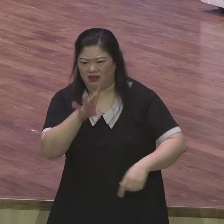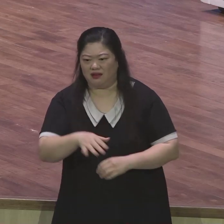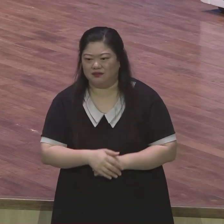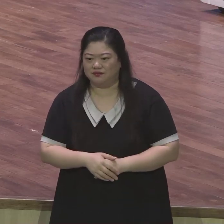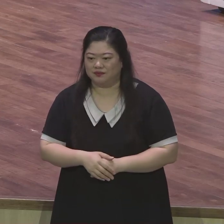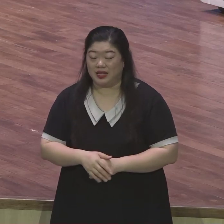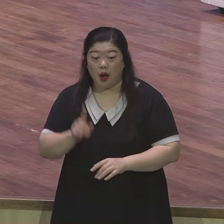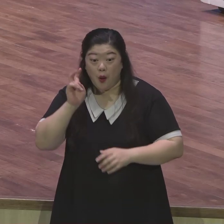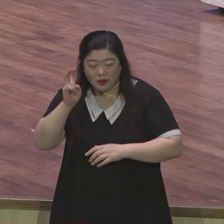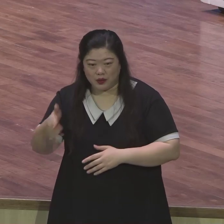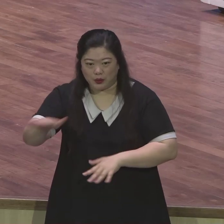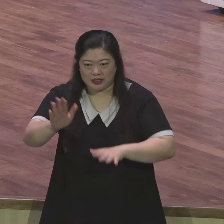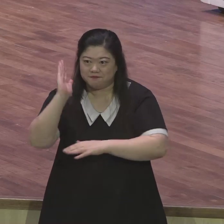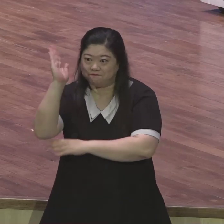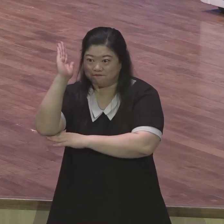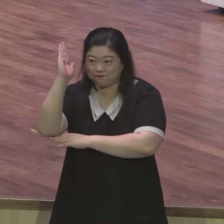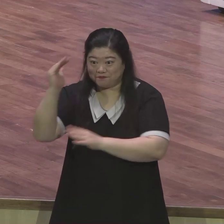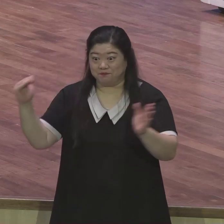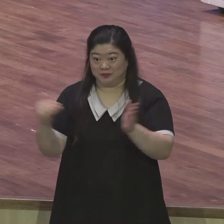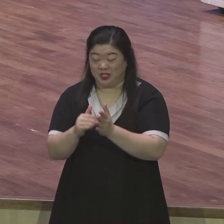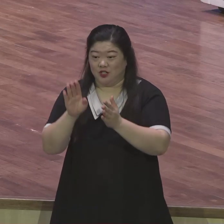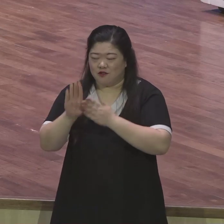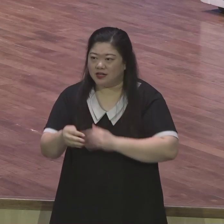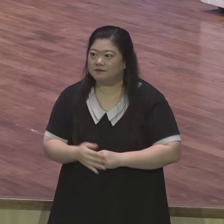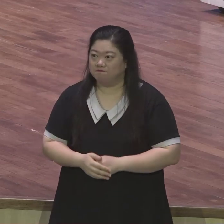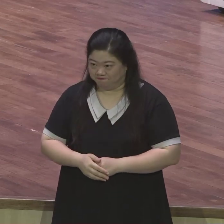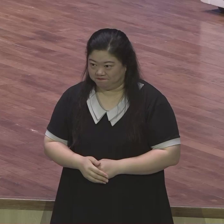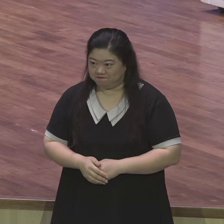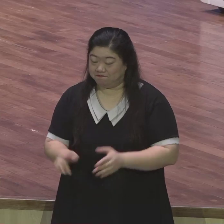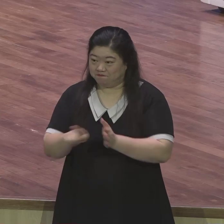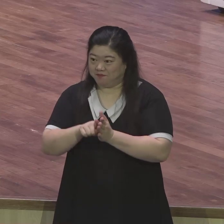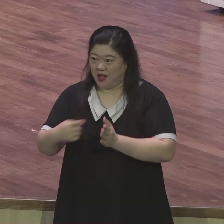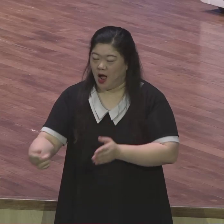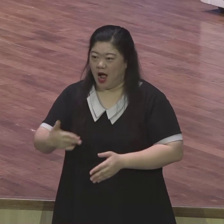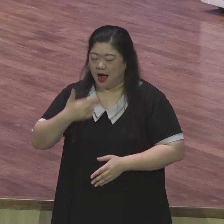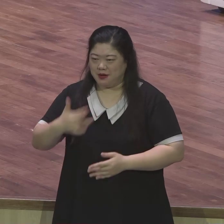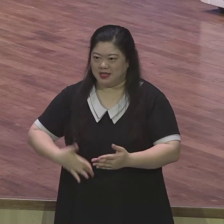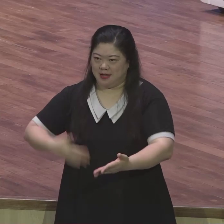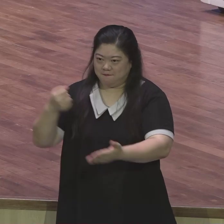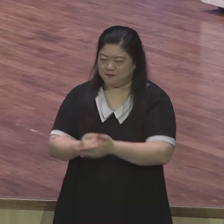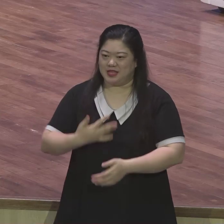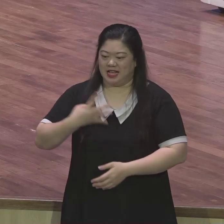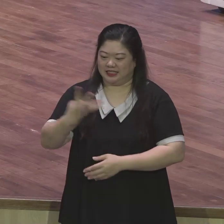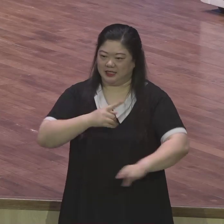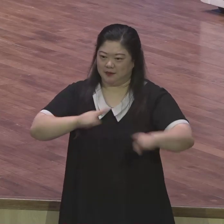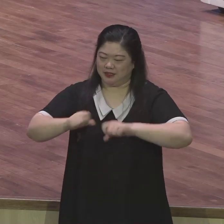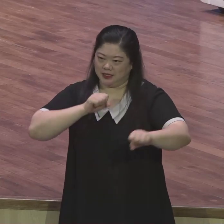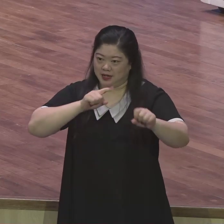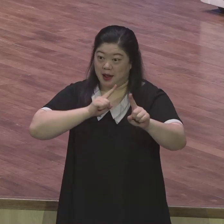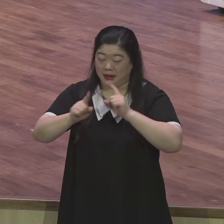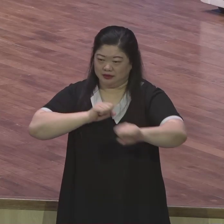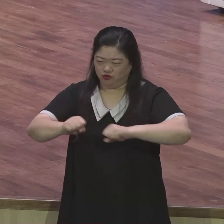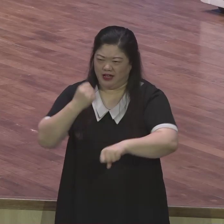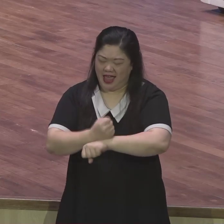않겠어 라고 결심한다고 되는 게 아니에요 내가 4천 말씀 운동 해야지 2, 3, 7 보고만 해내야지